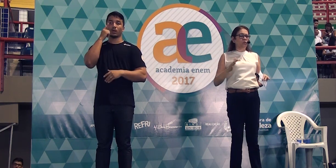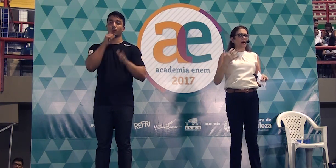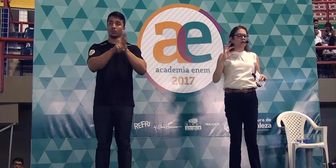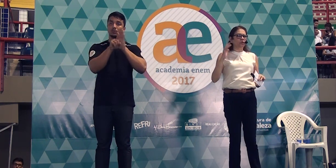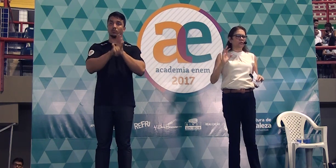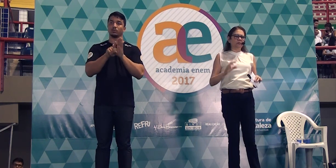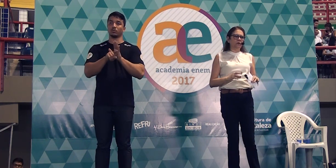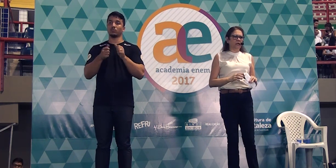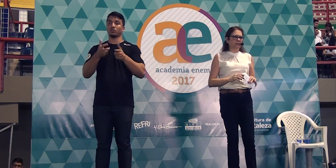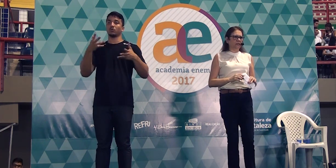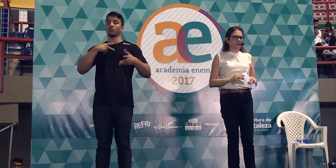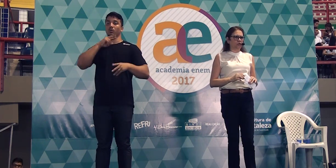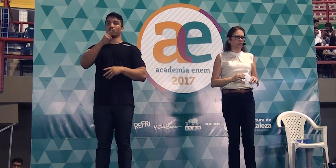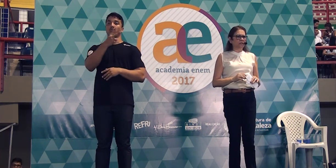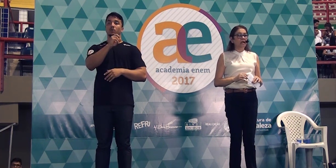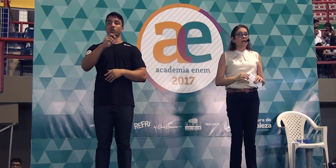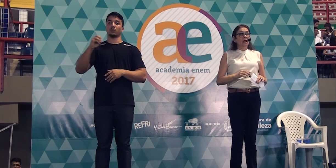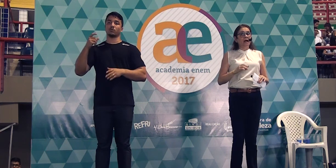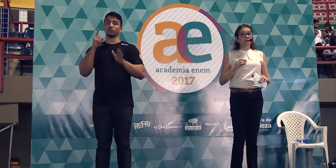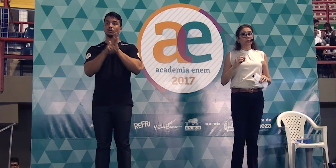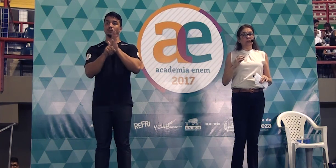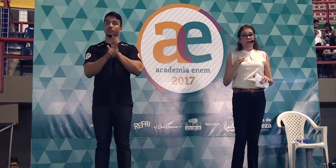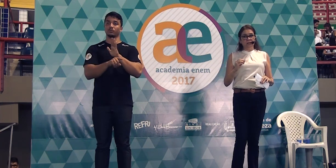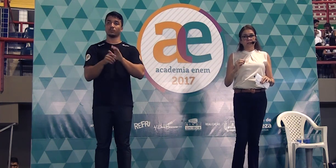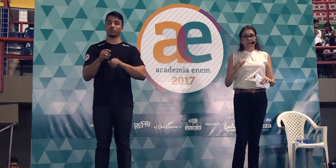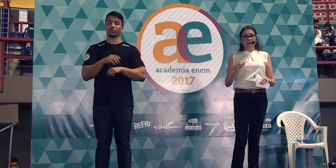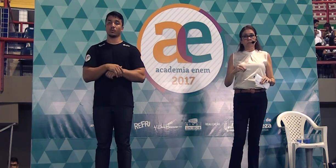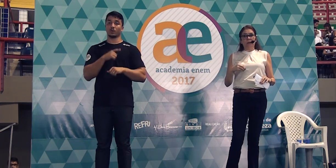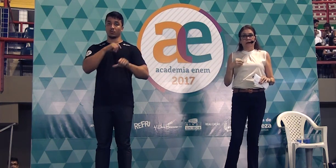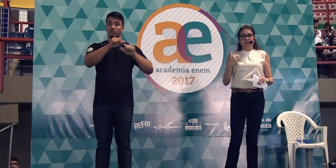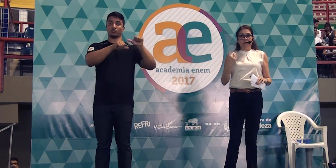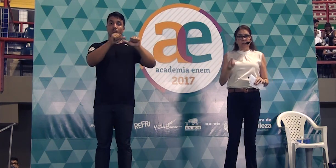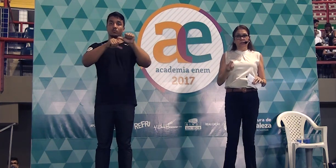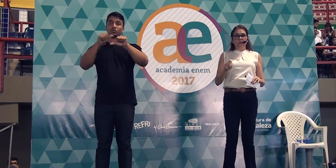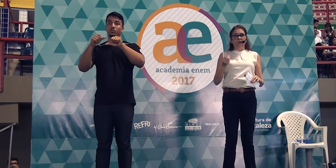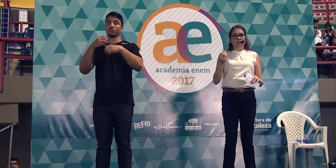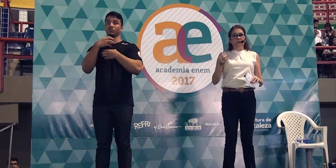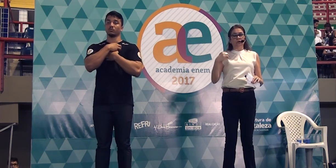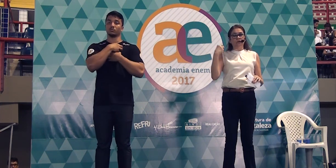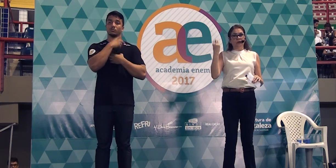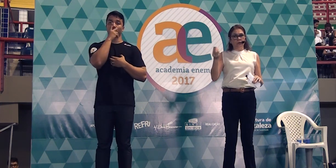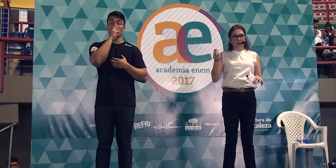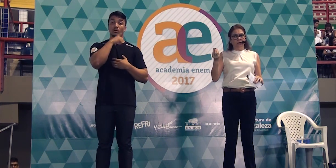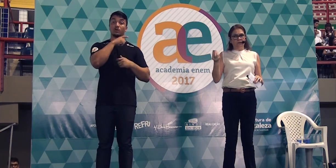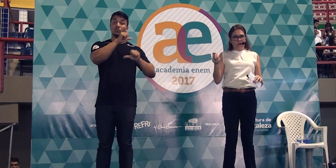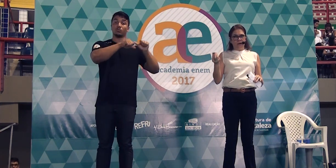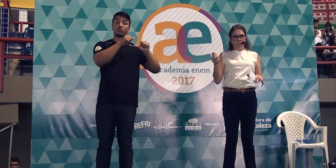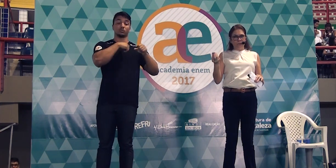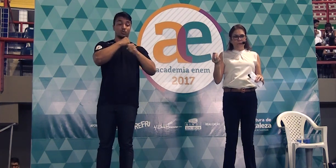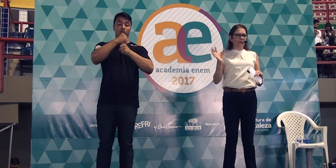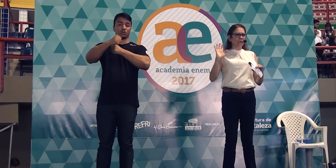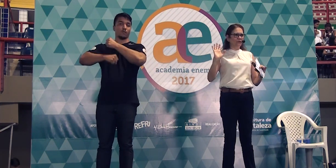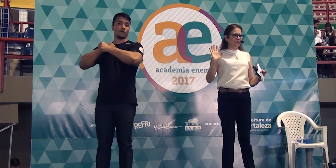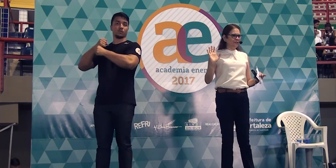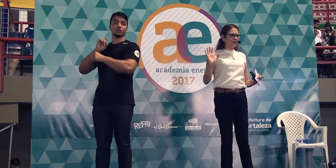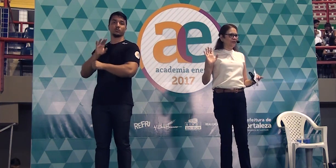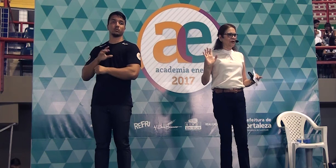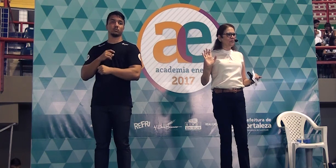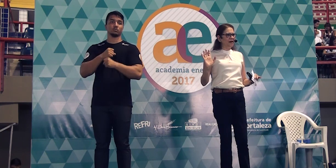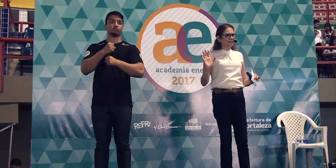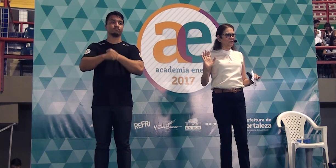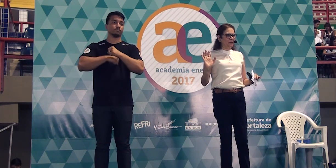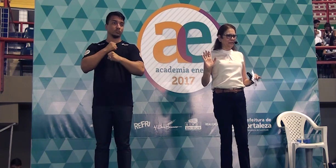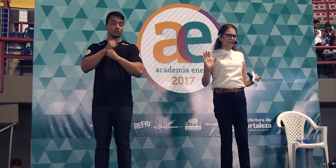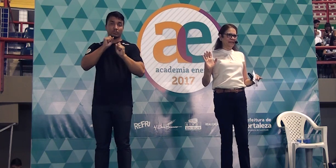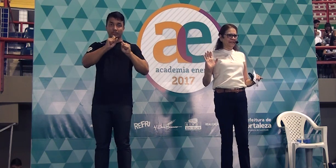questões, tinham mais de 2.500 questões. As mudanças impactantes nós vamos sofrer no ano que vem. Todo mundo vai se